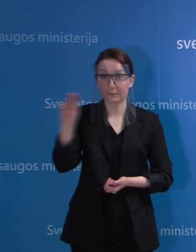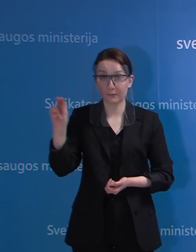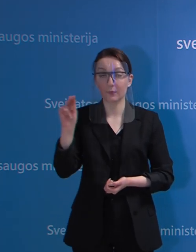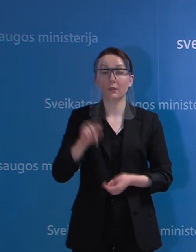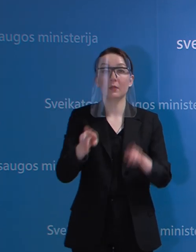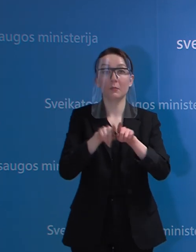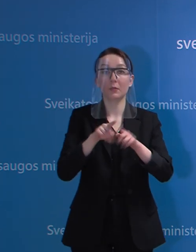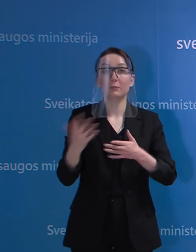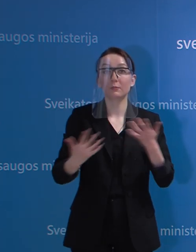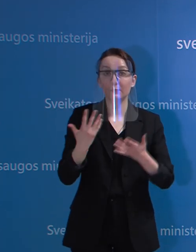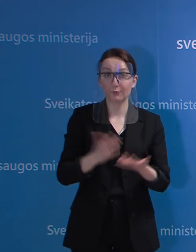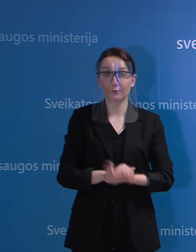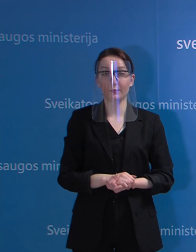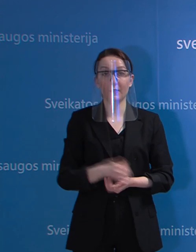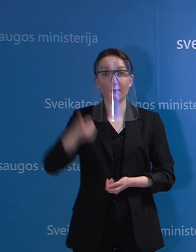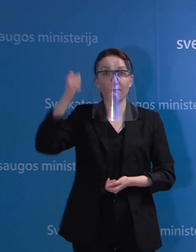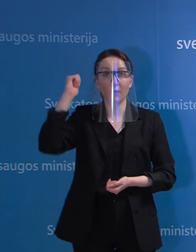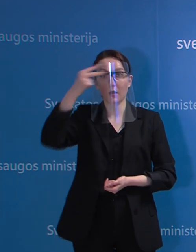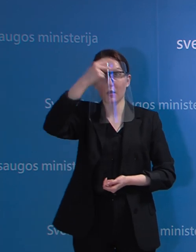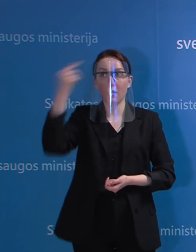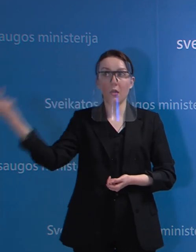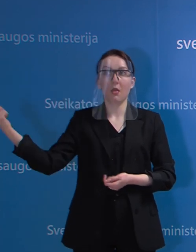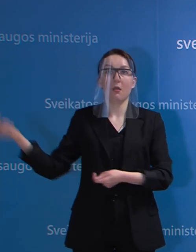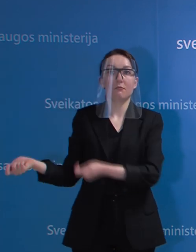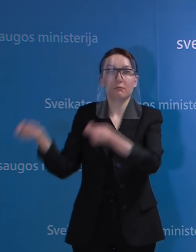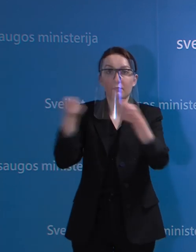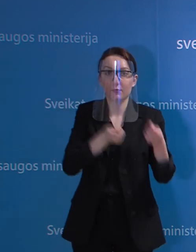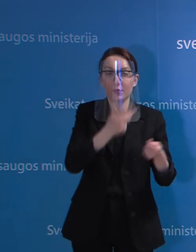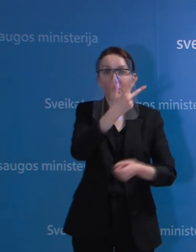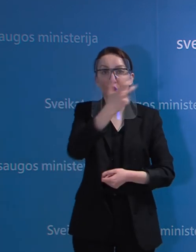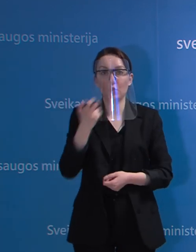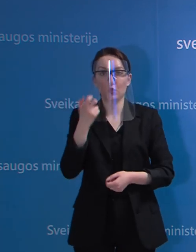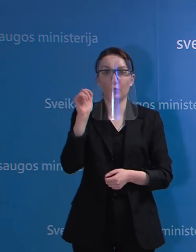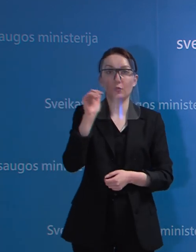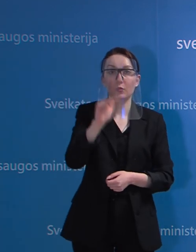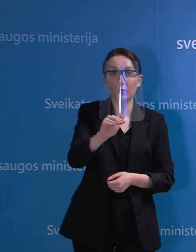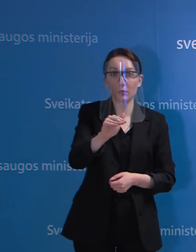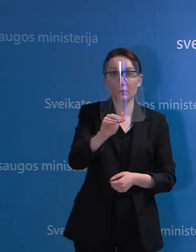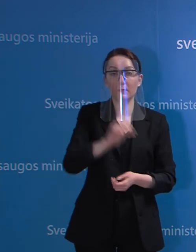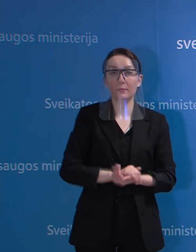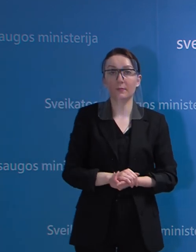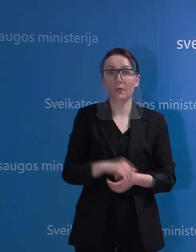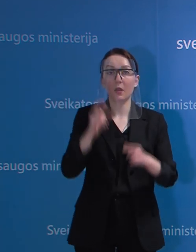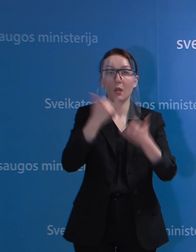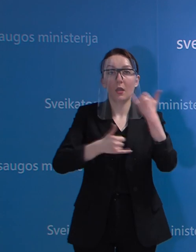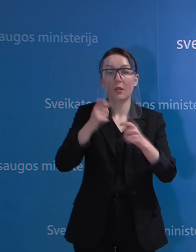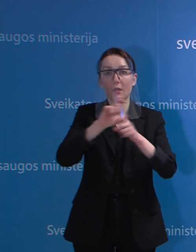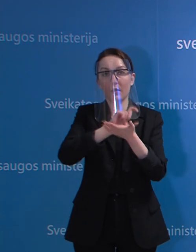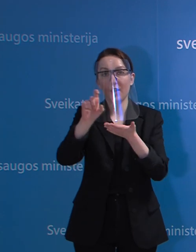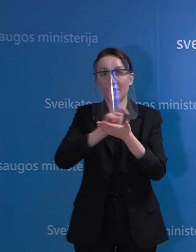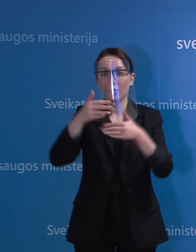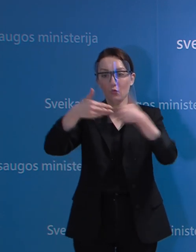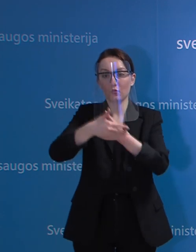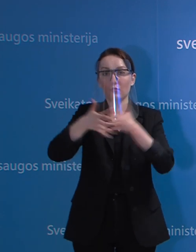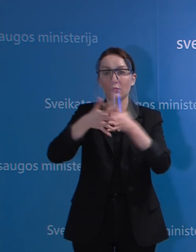pasidžiaugti, tai vakarį Lietuvą atgabenta dar 300 tūkstančių regentų siunta,